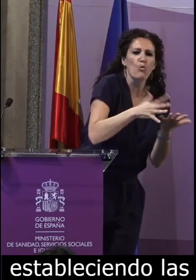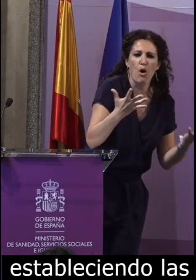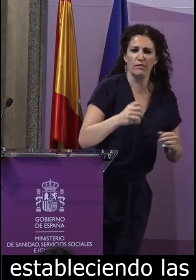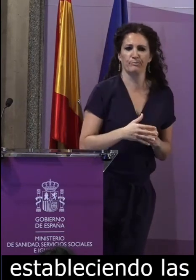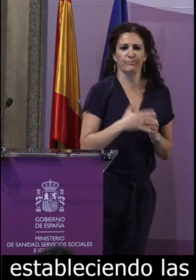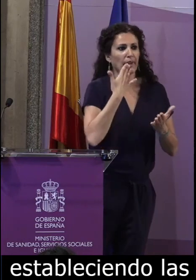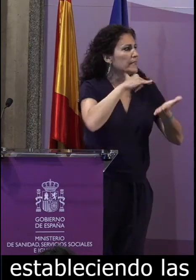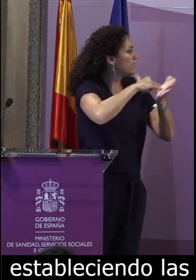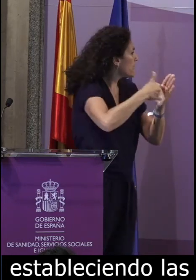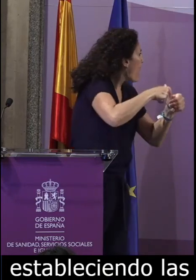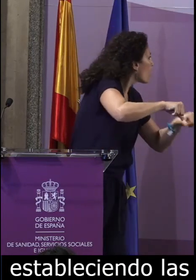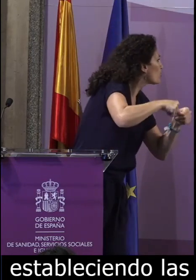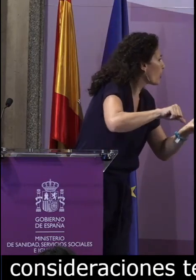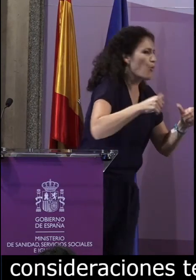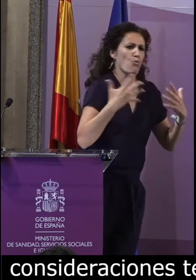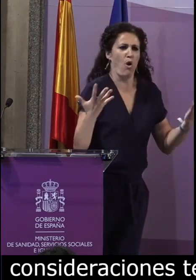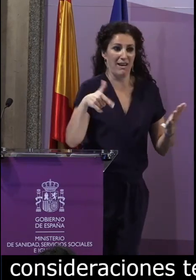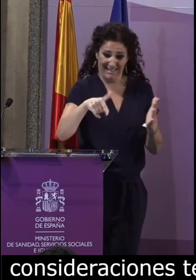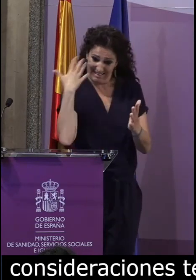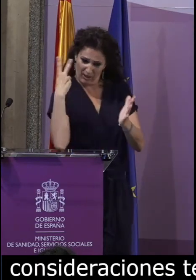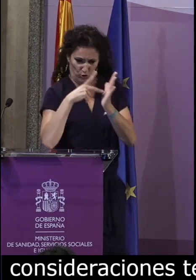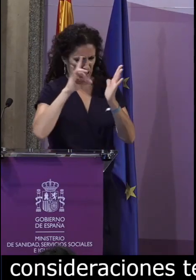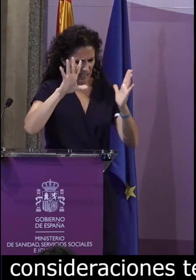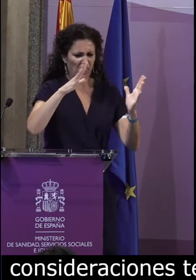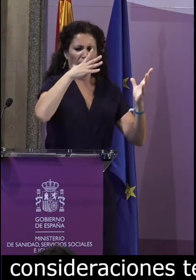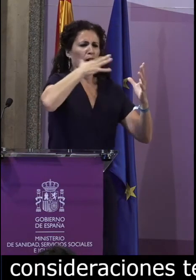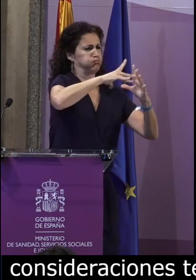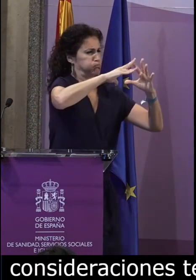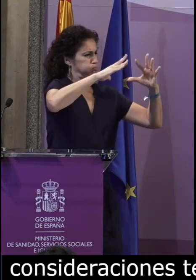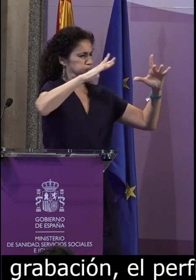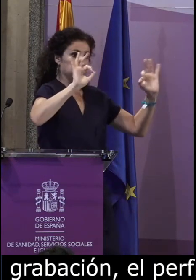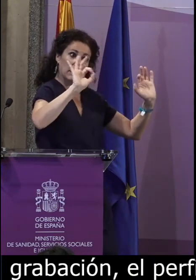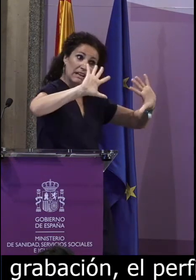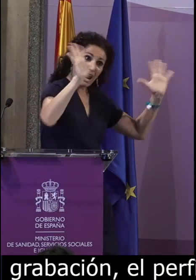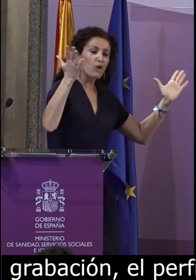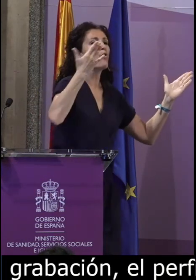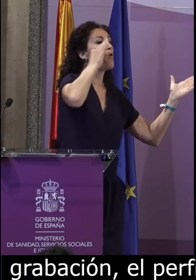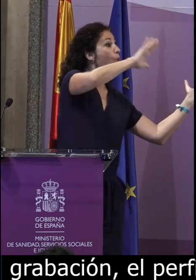el perfil de los entrevistadores y de los informantes, el sistema de anotación